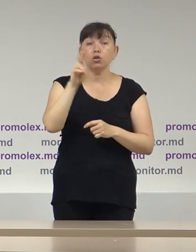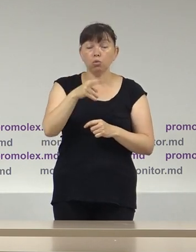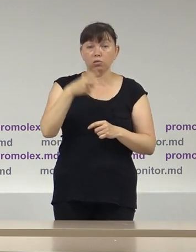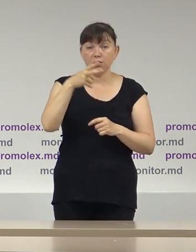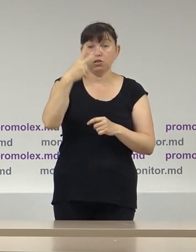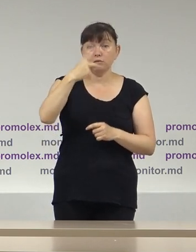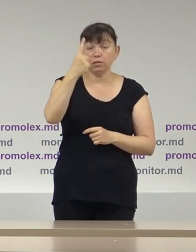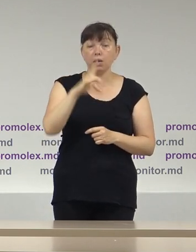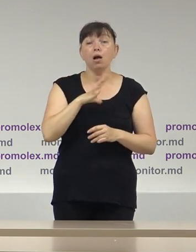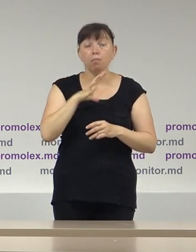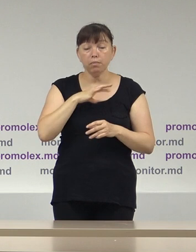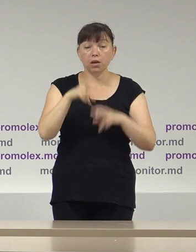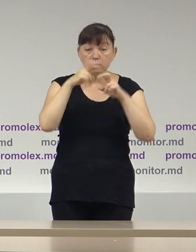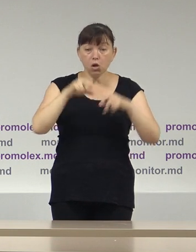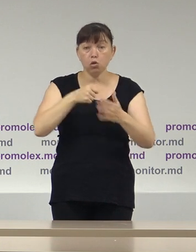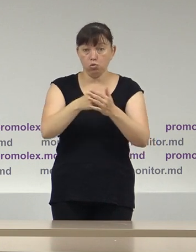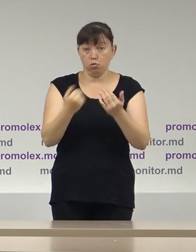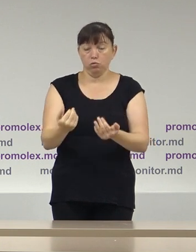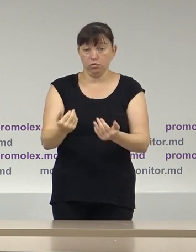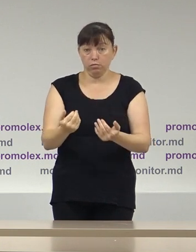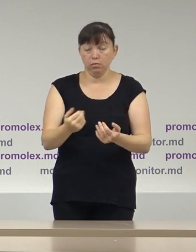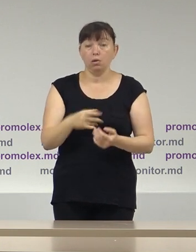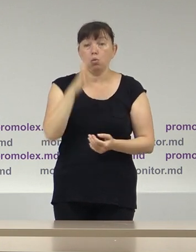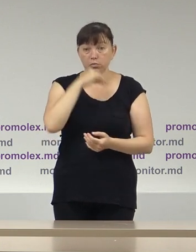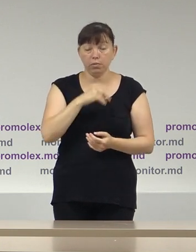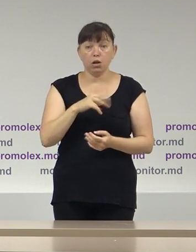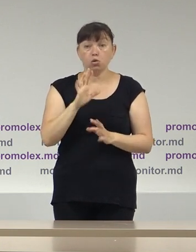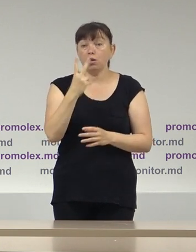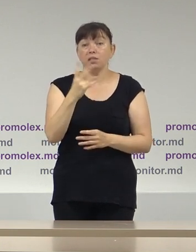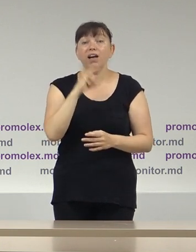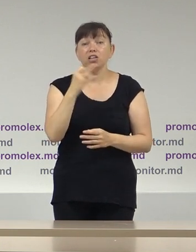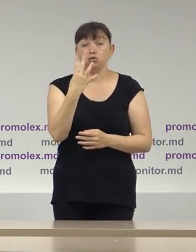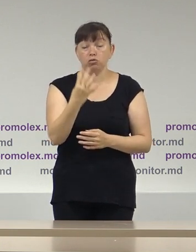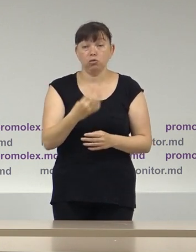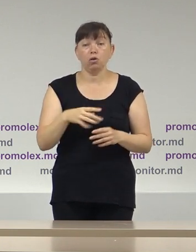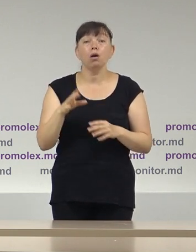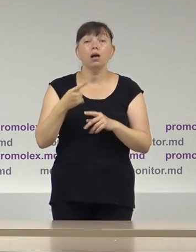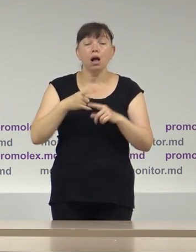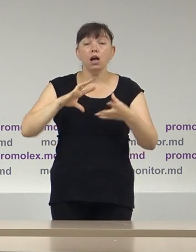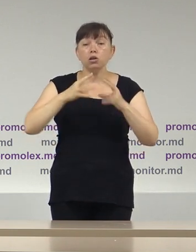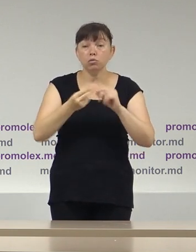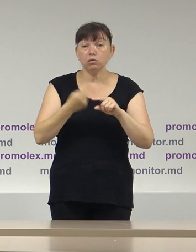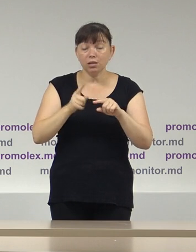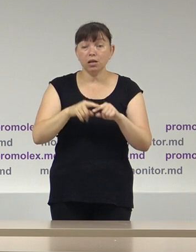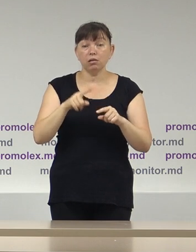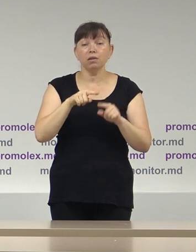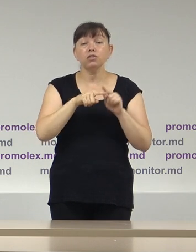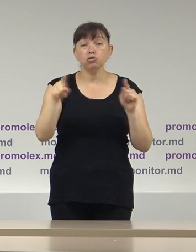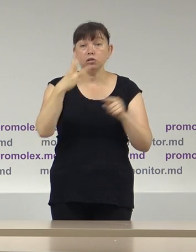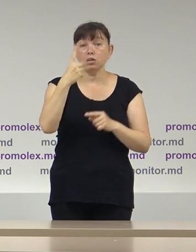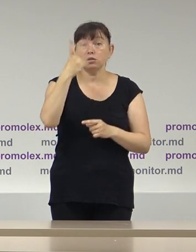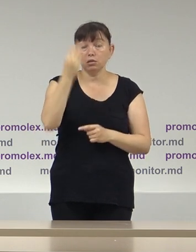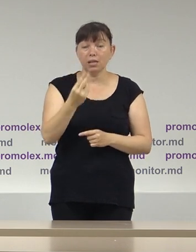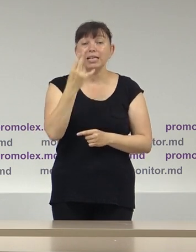au fost soluționate până la moment de Comisie Electorală Centrală. Urmarea examinării acestor sesizări, în termini de 31 de zile,